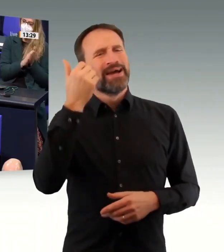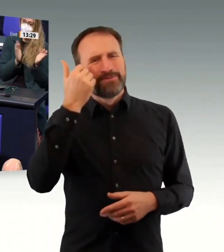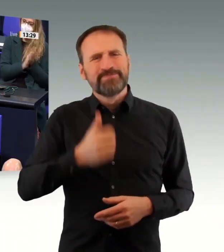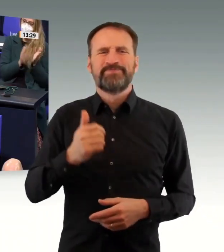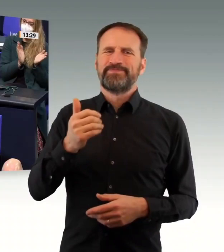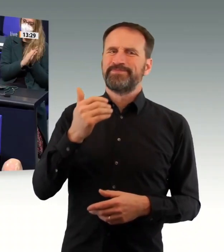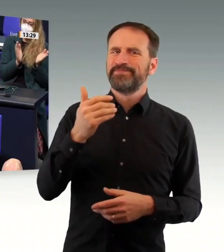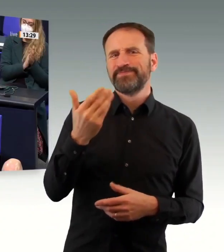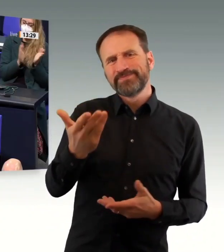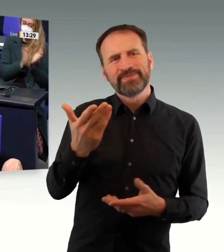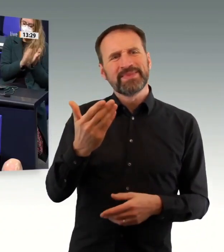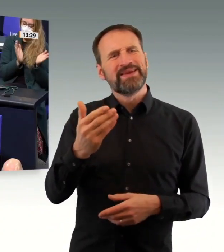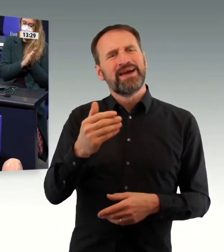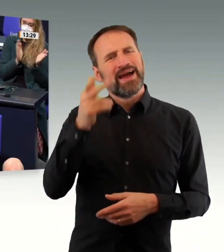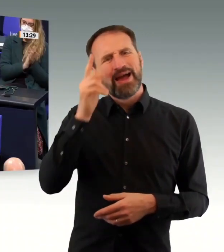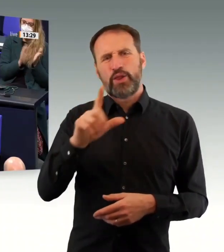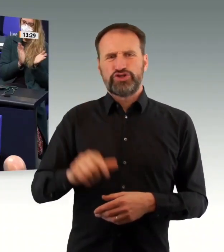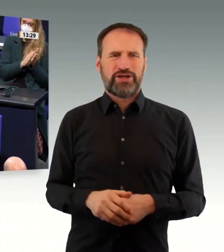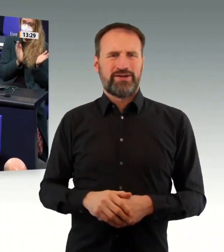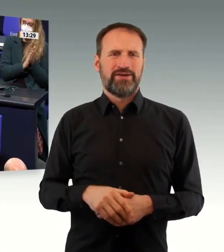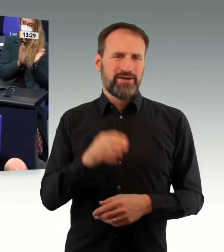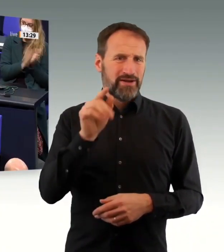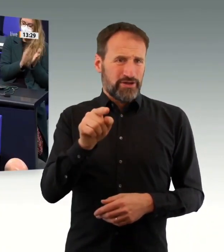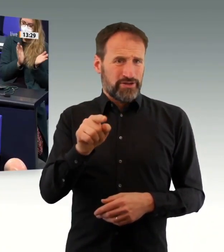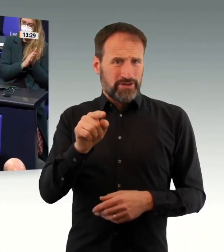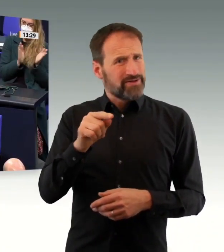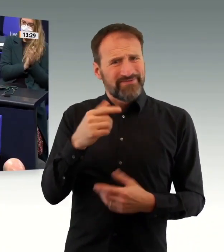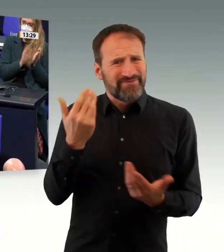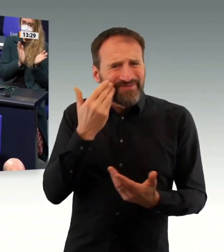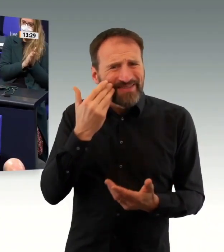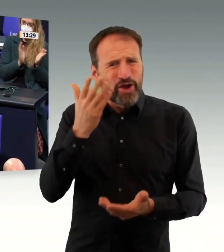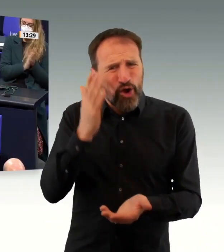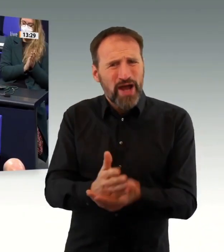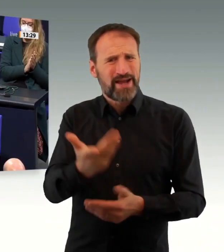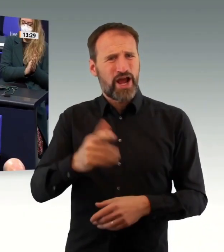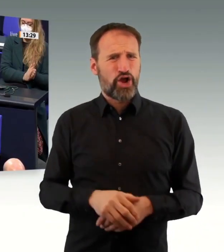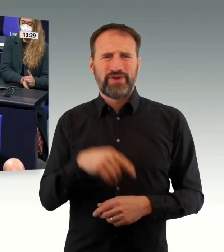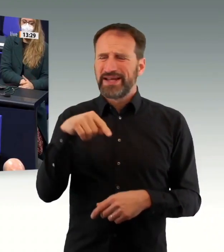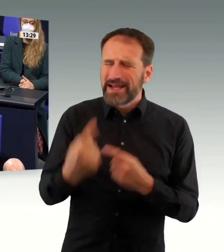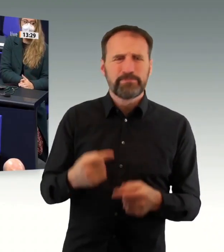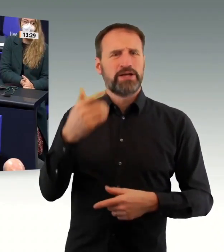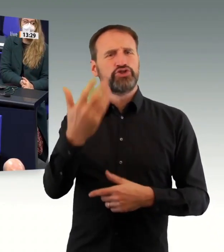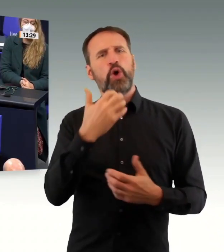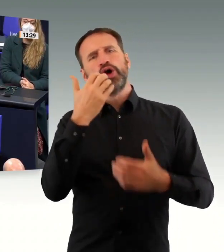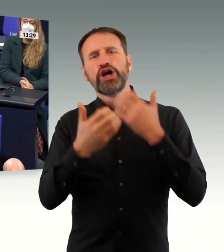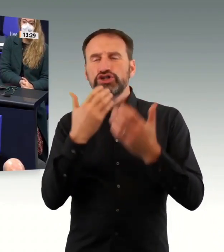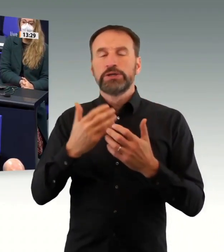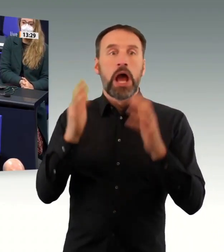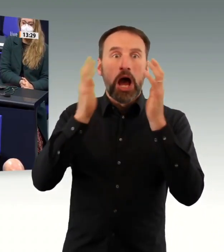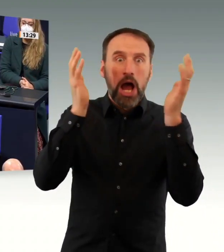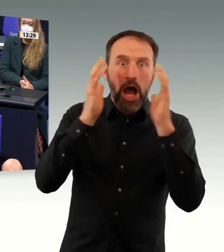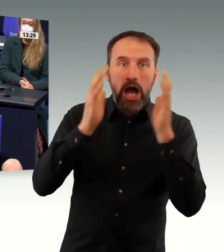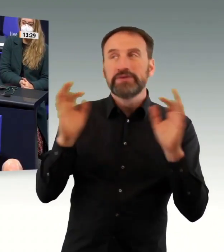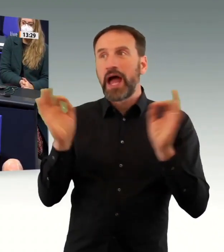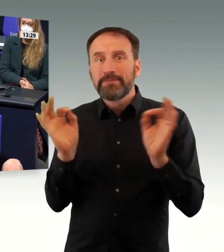Das ist meine erste Frage. Die verbinde ich mit dem Hinweis darauf. Ich habe das letztes Wochenende schon